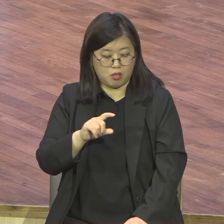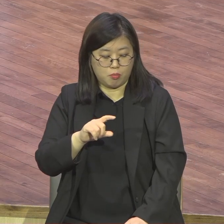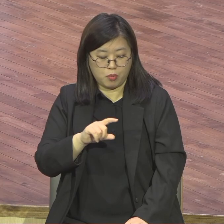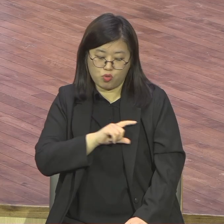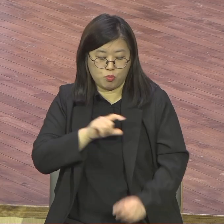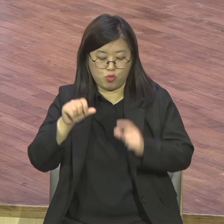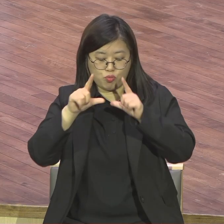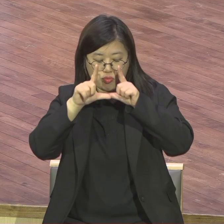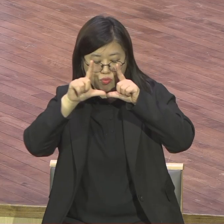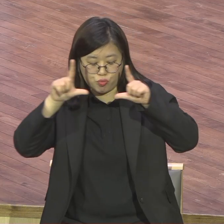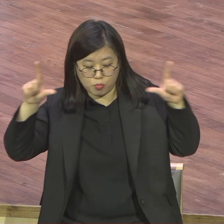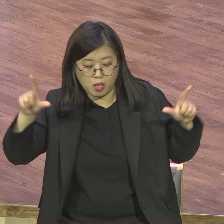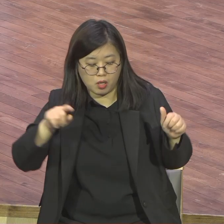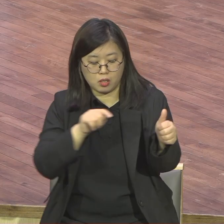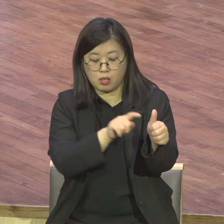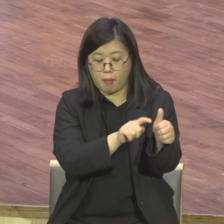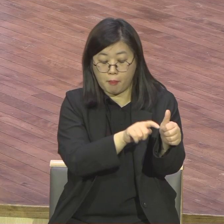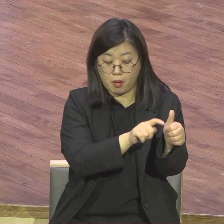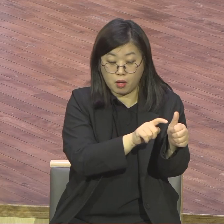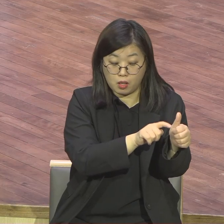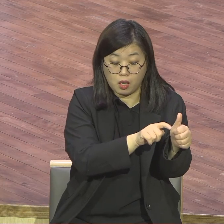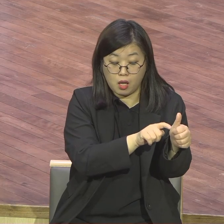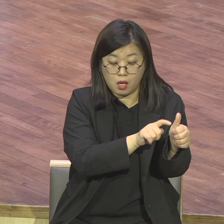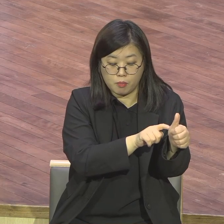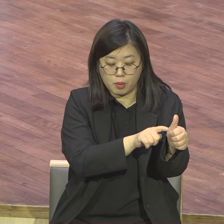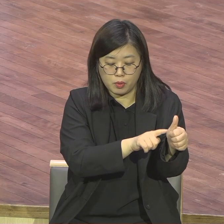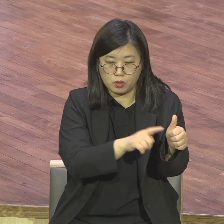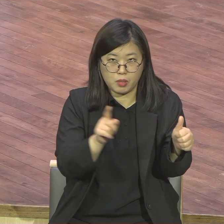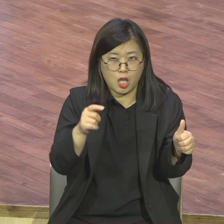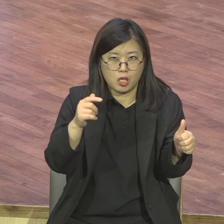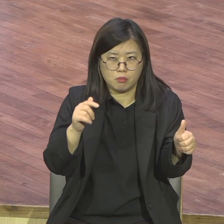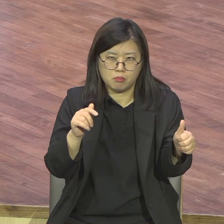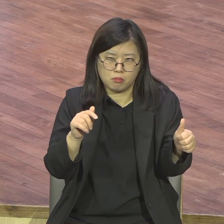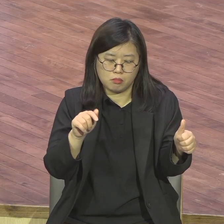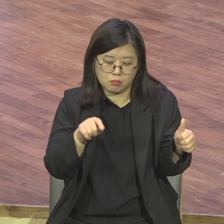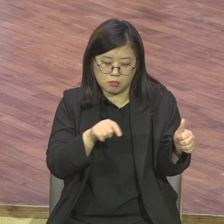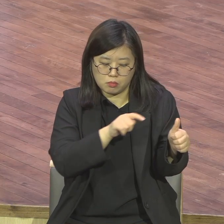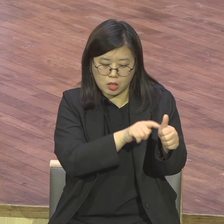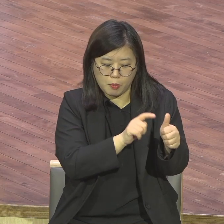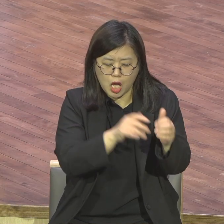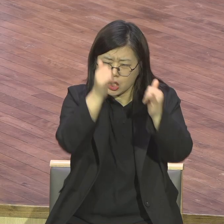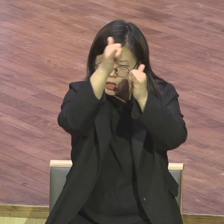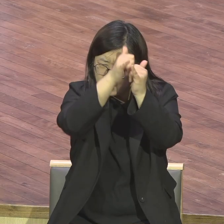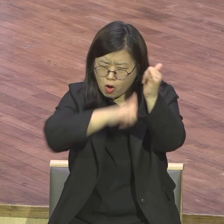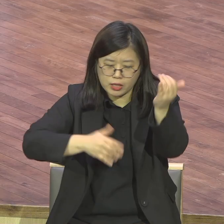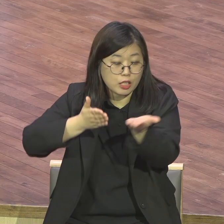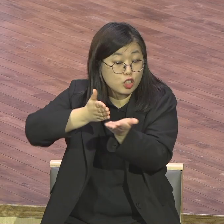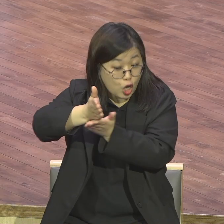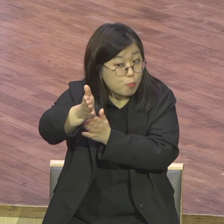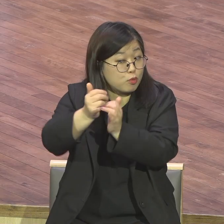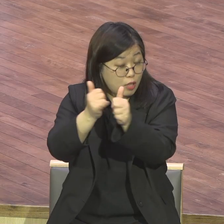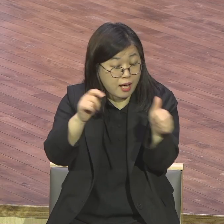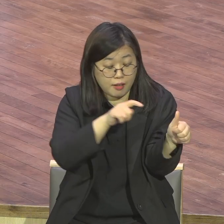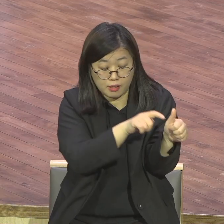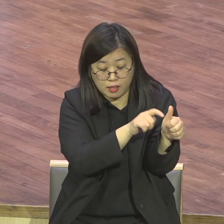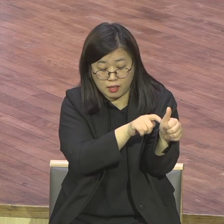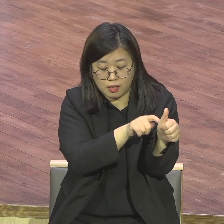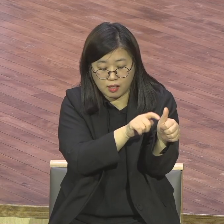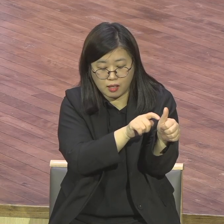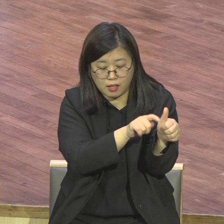마사그레염 그런데 이분이 있는데 이분이 이런 참 마음에 들 말이에요 이 세상에서 결코